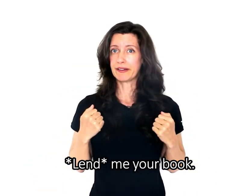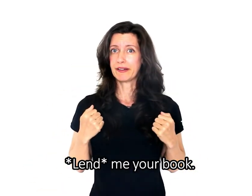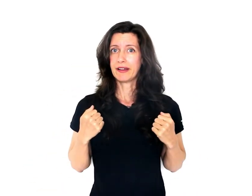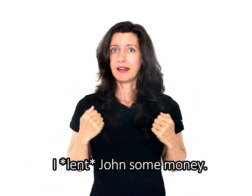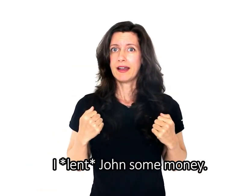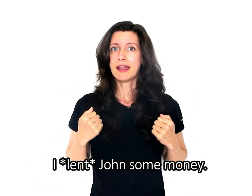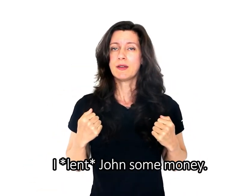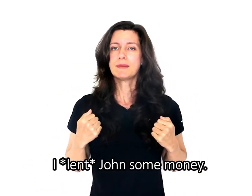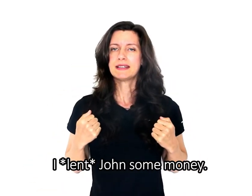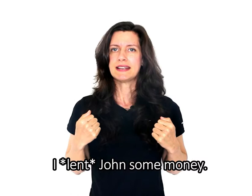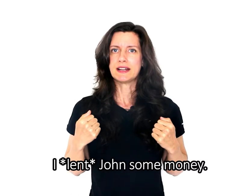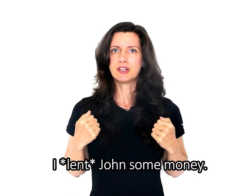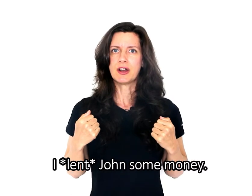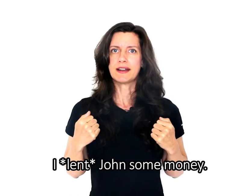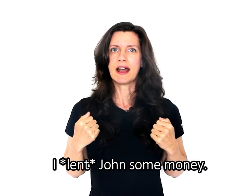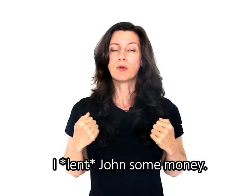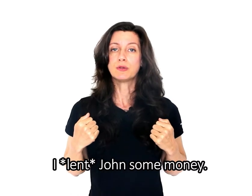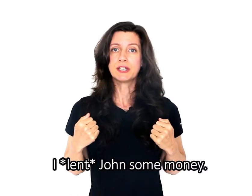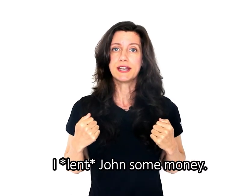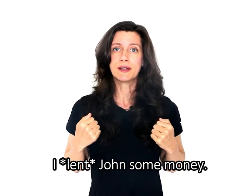Eu emprestei a John algum dinheiro.